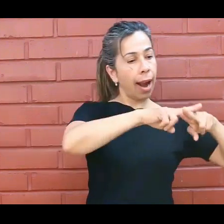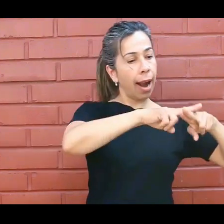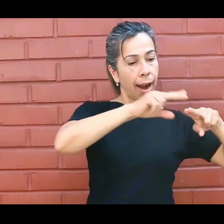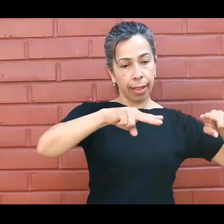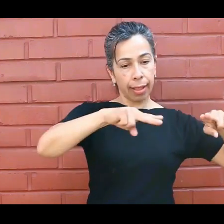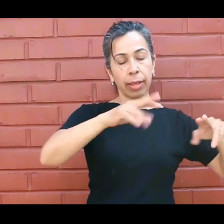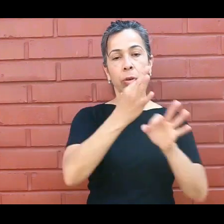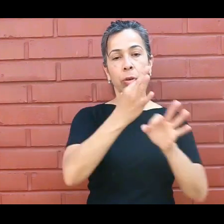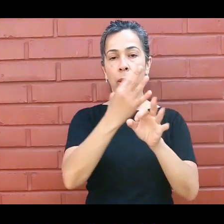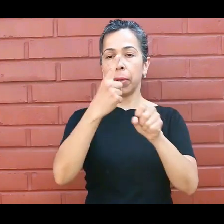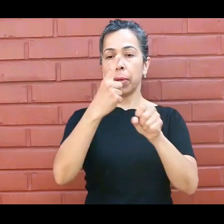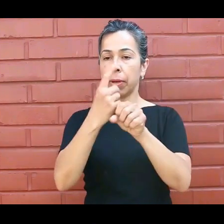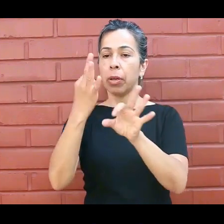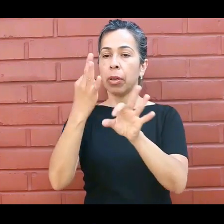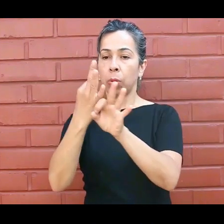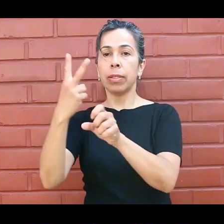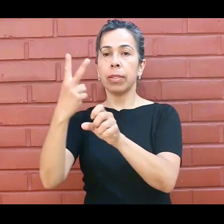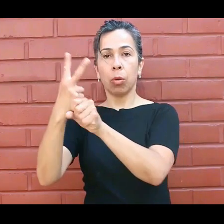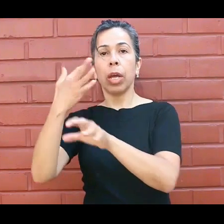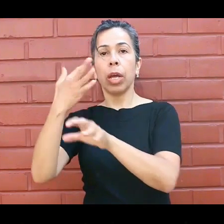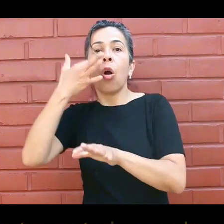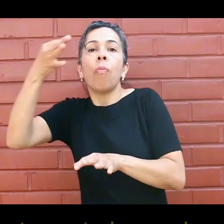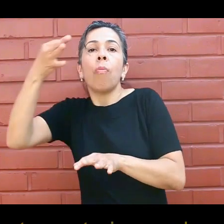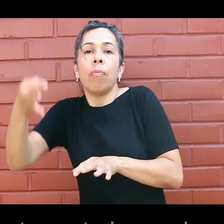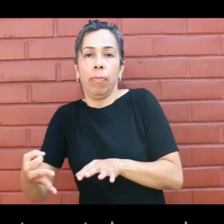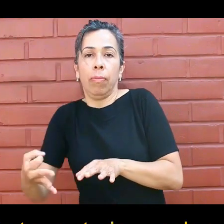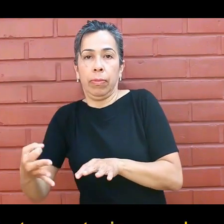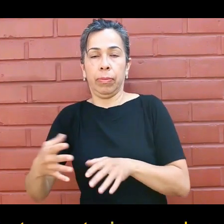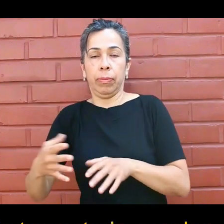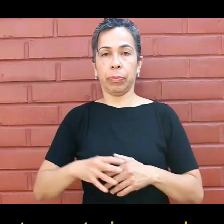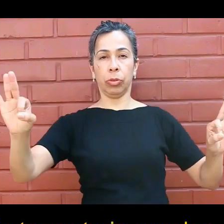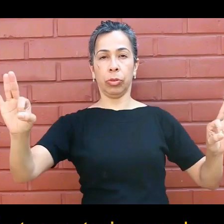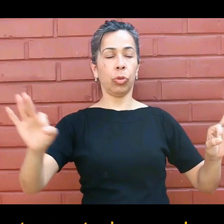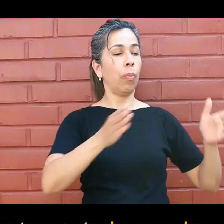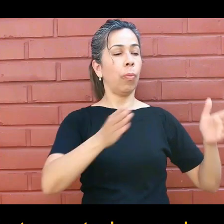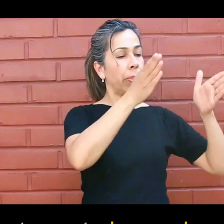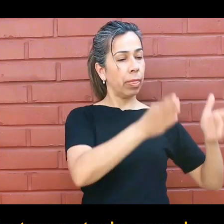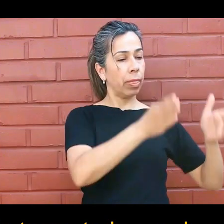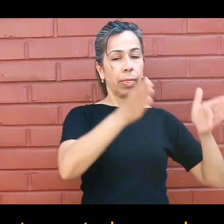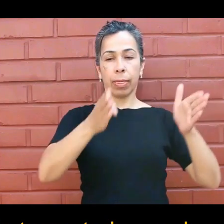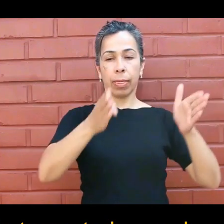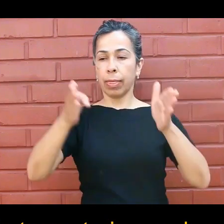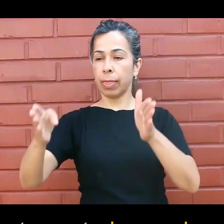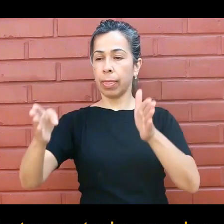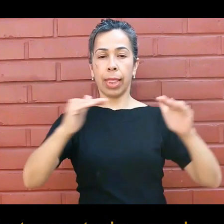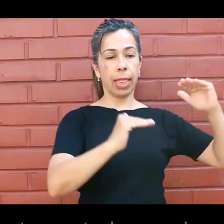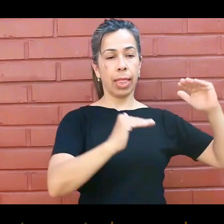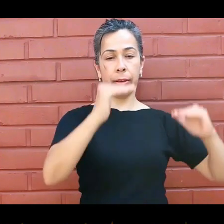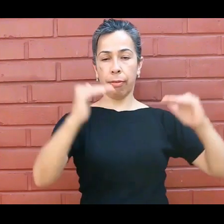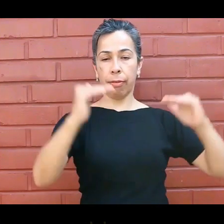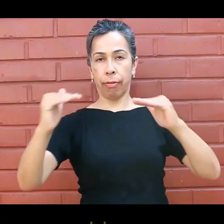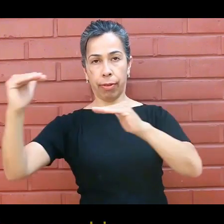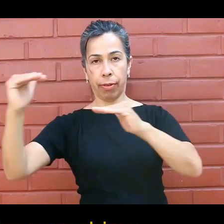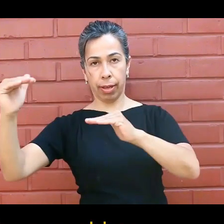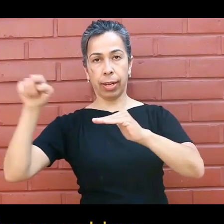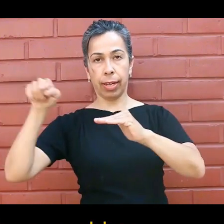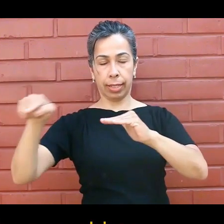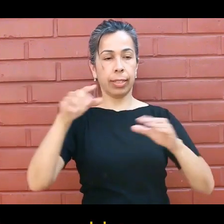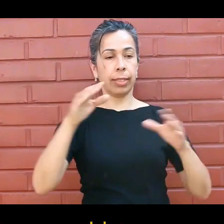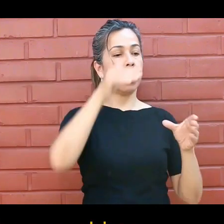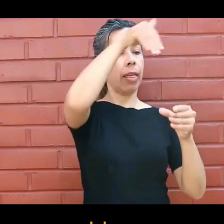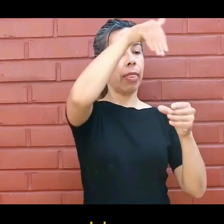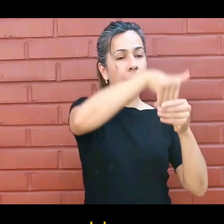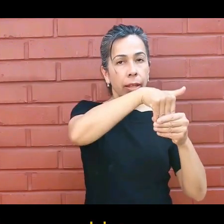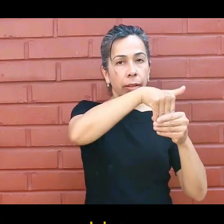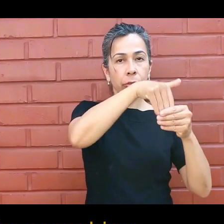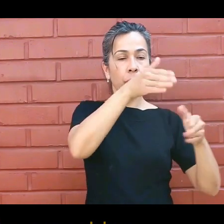pensamos también, como unas cajas chinas digamos, pensamos que la trayectoria escolar del estudiante